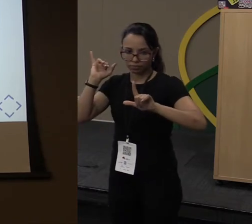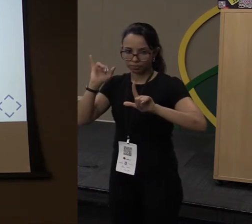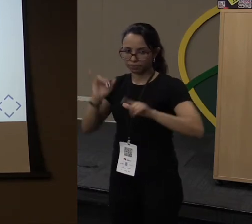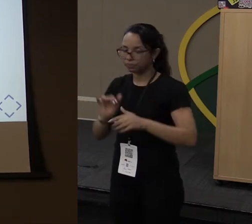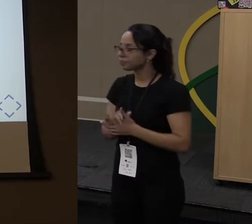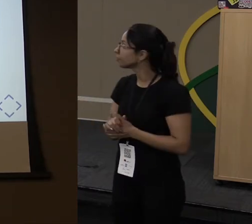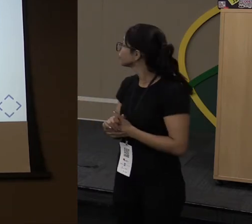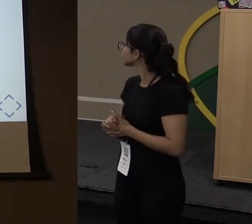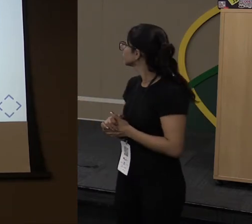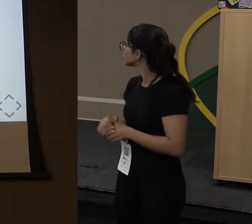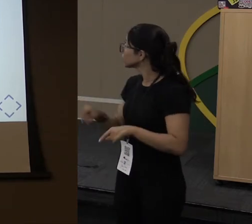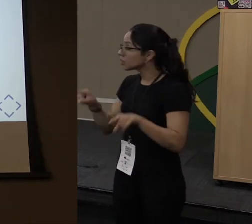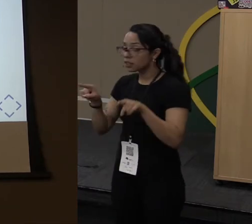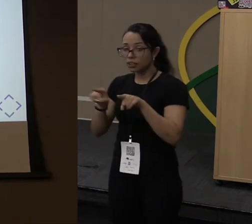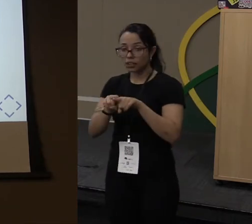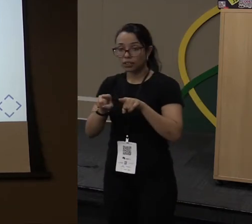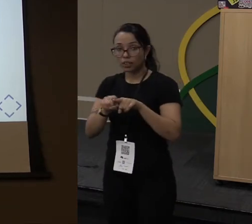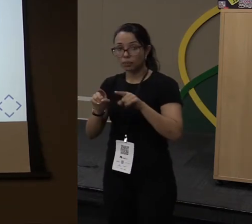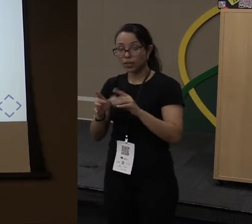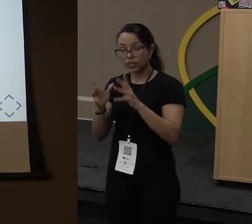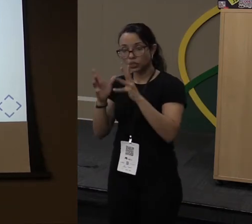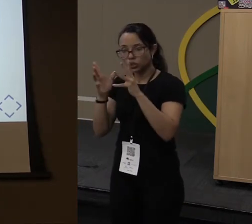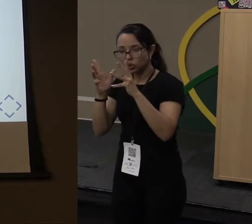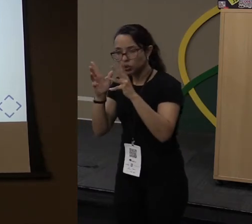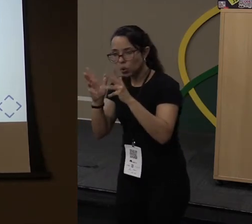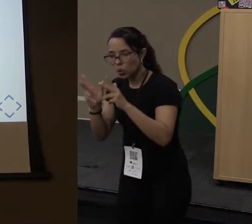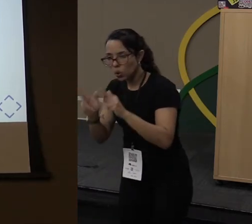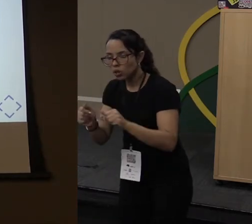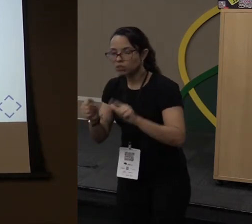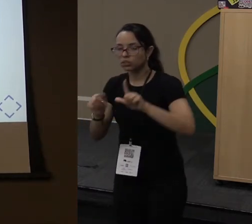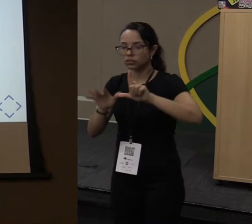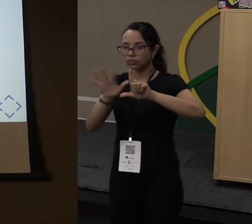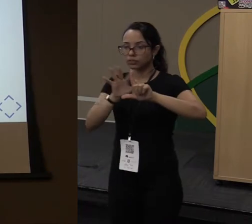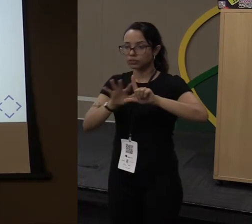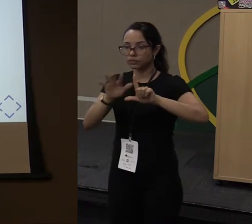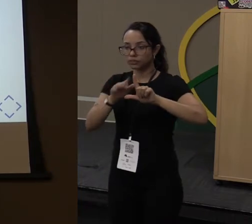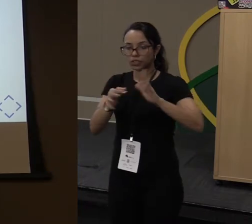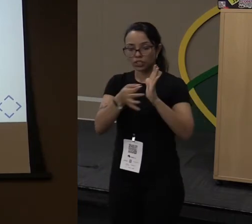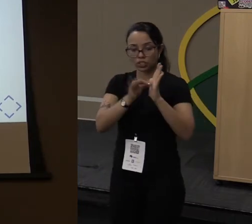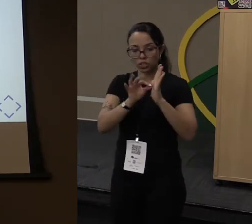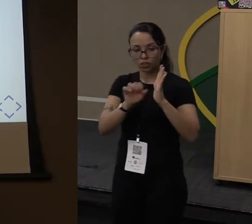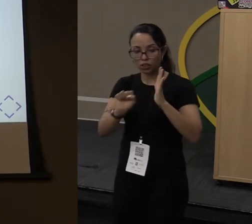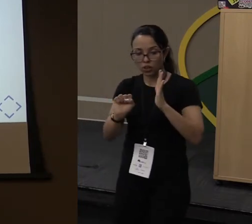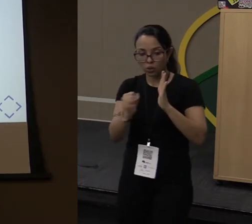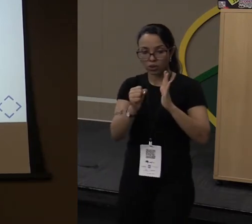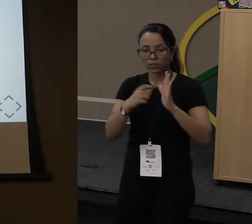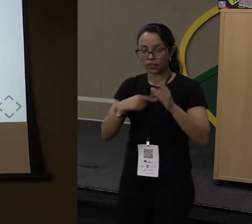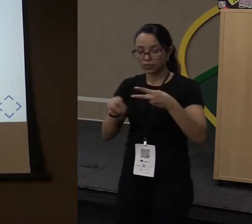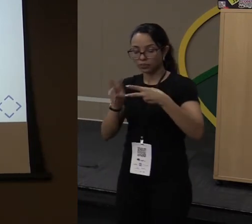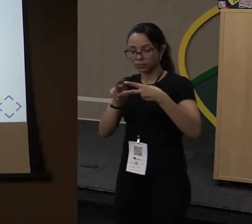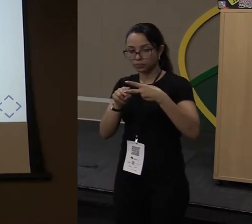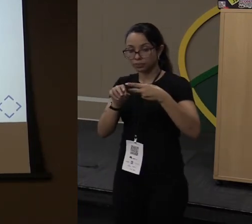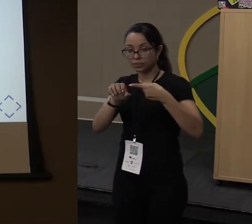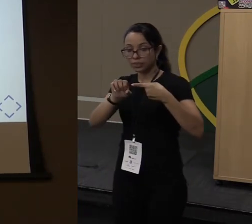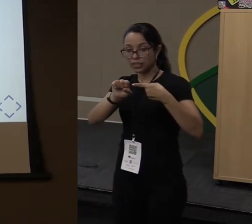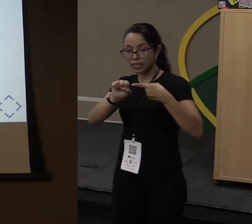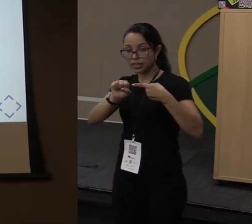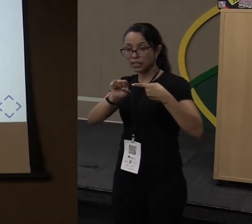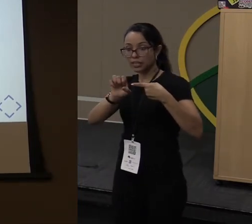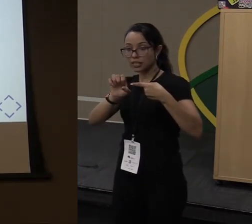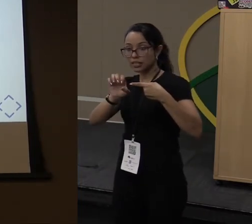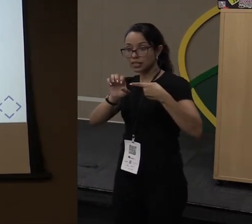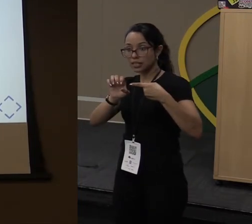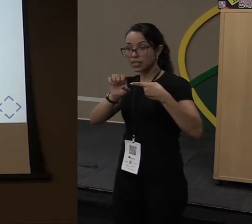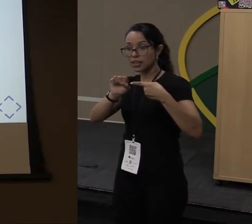E basicamente, toda interface, desde o Java 8, pode ter dois tipos de métodos. Estáticos e defaults. Qual é a